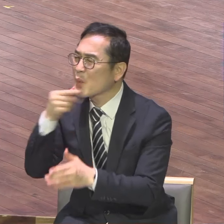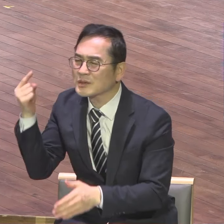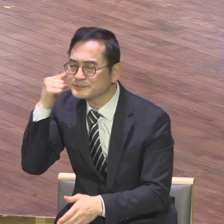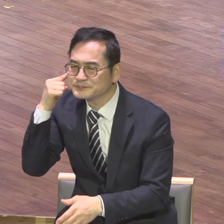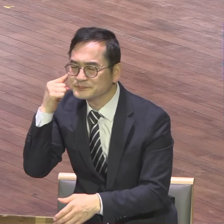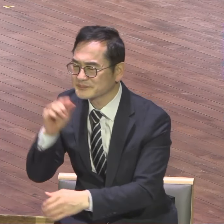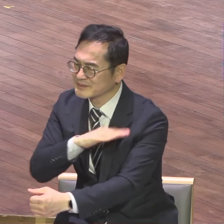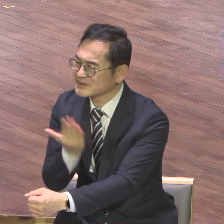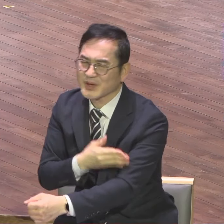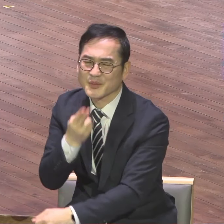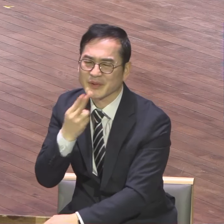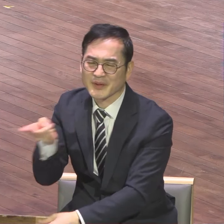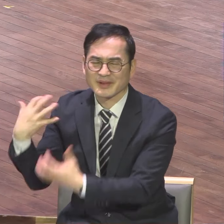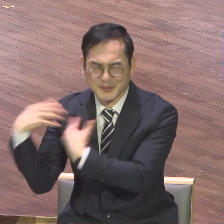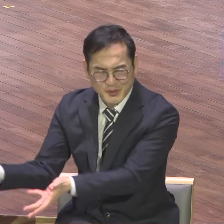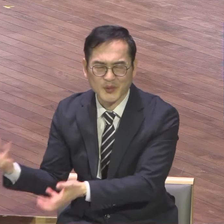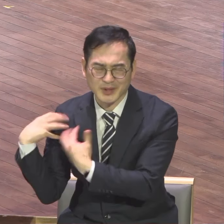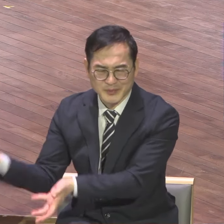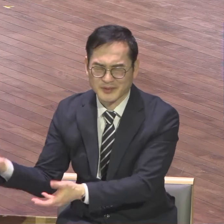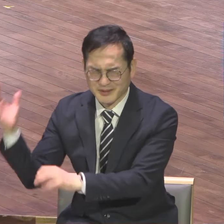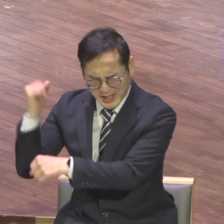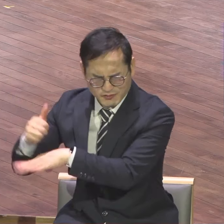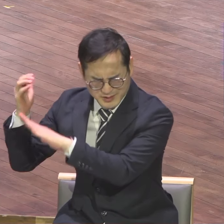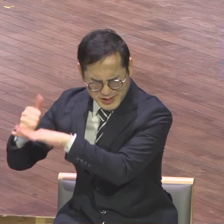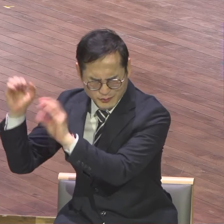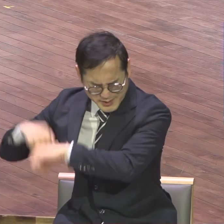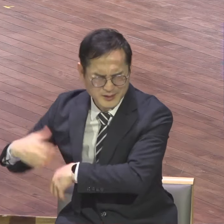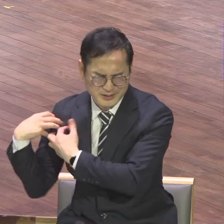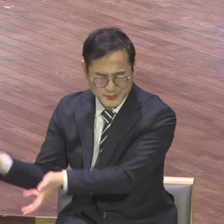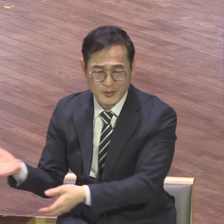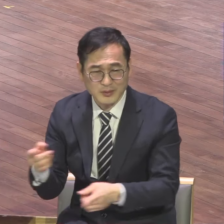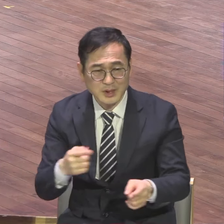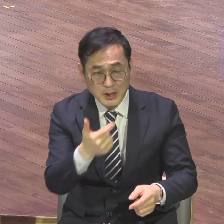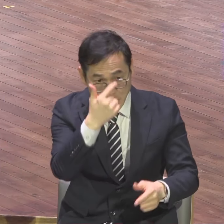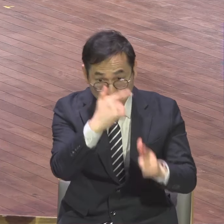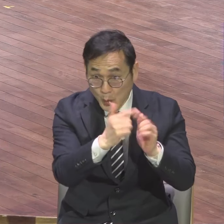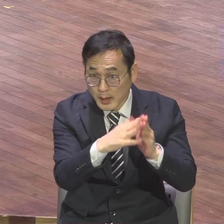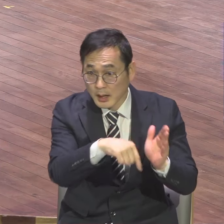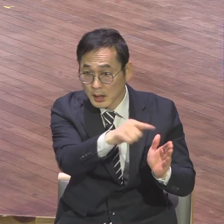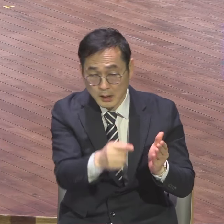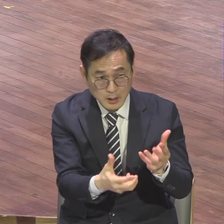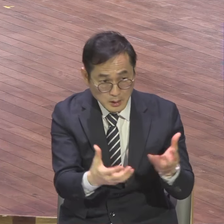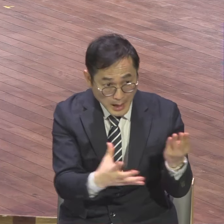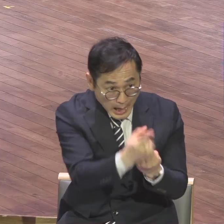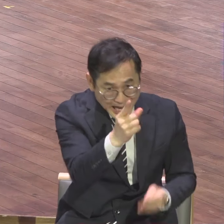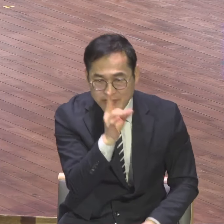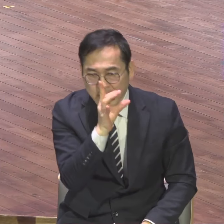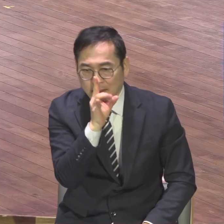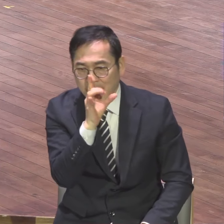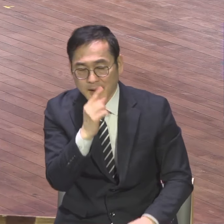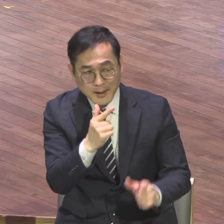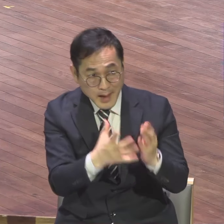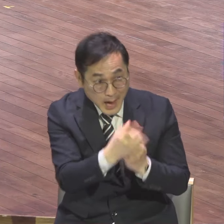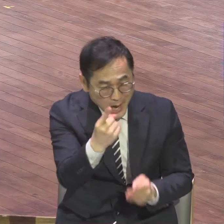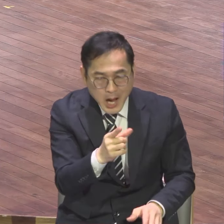사람의 가장 큰 특징 중 하나가 뭐냐 항상 자기 중심이에요. 자기 중심